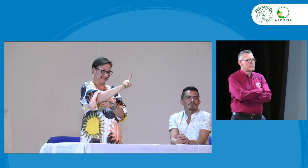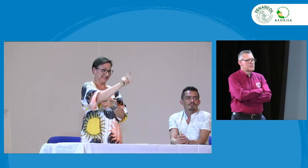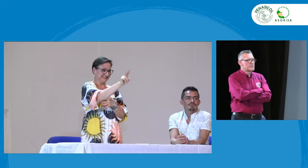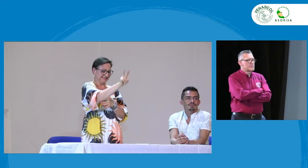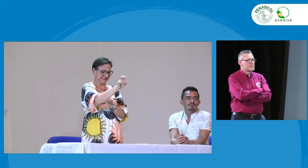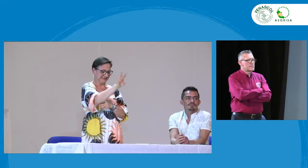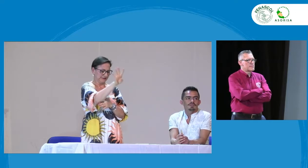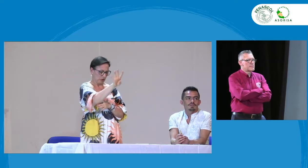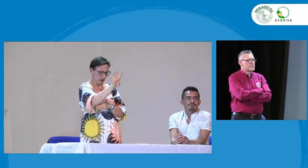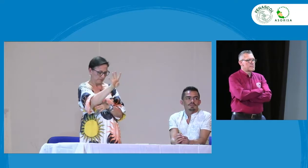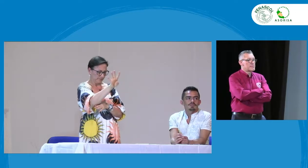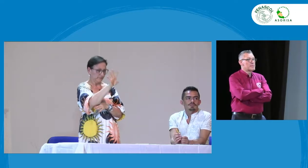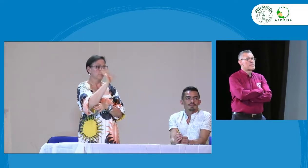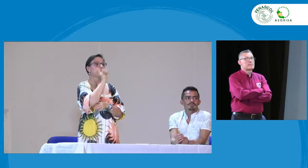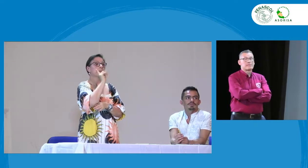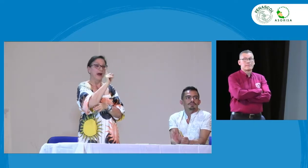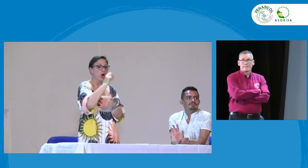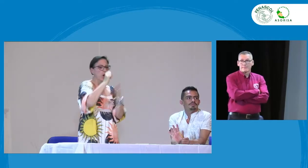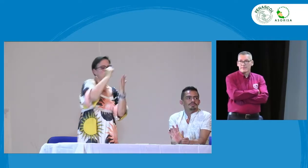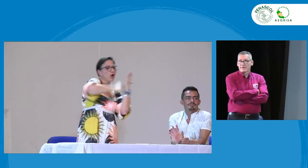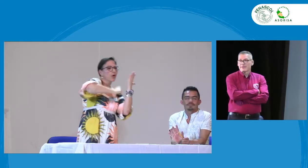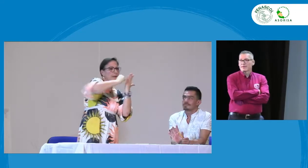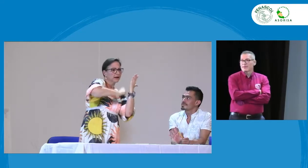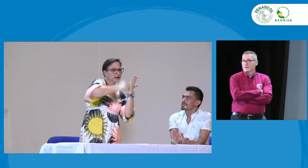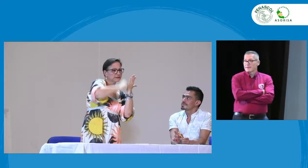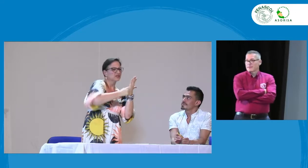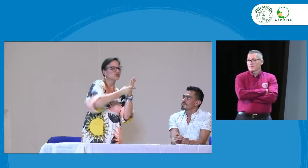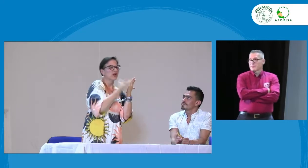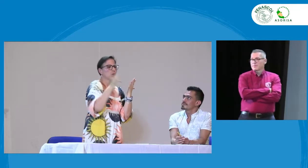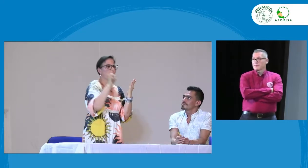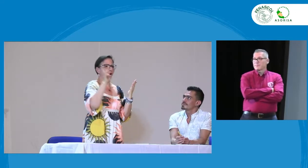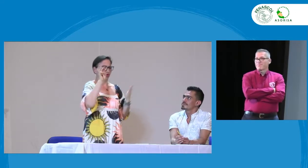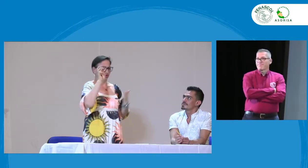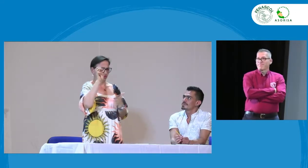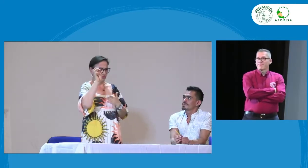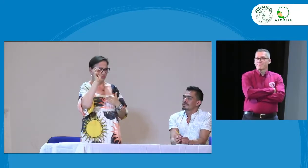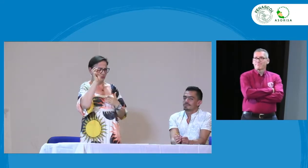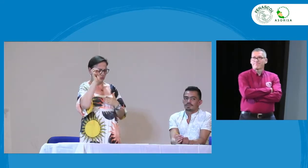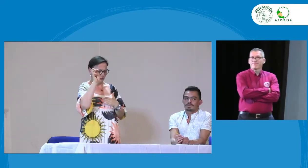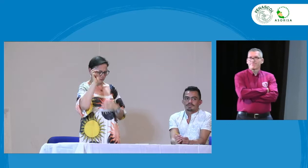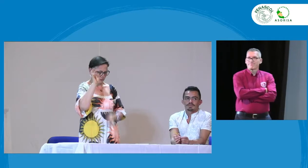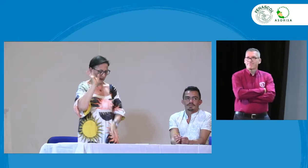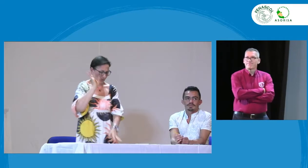174 y normalistas 8